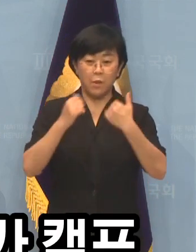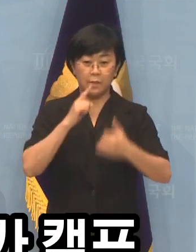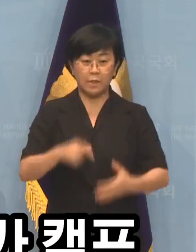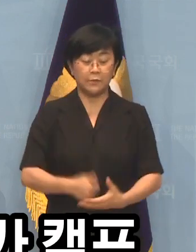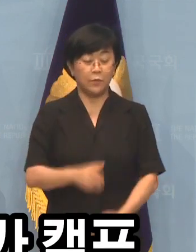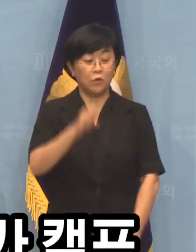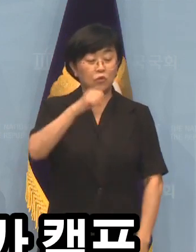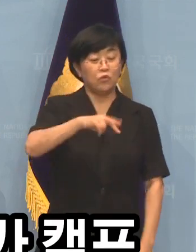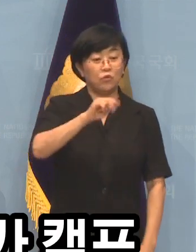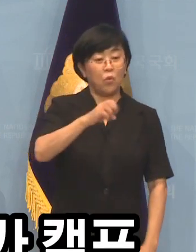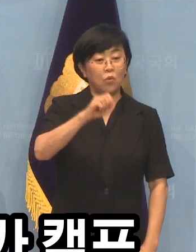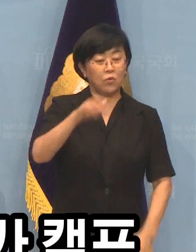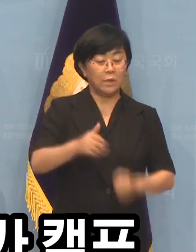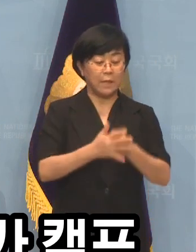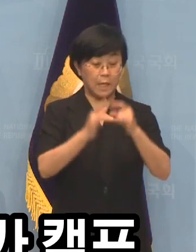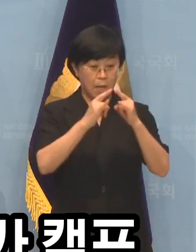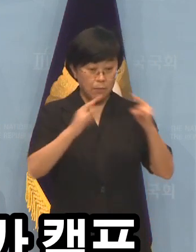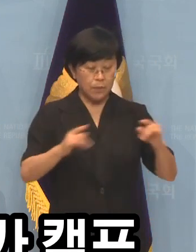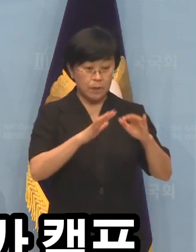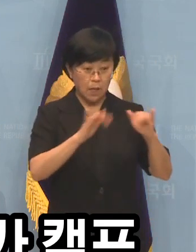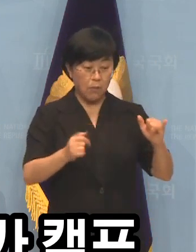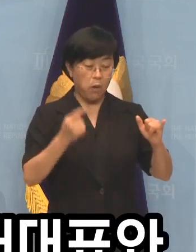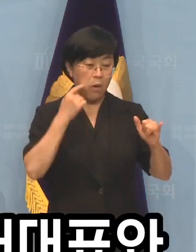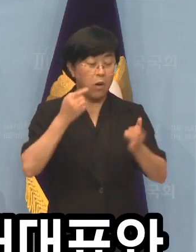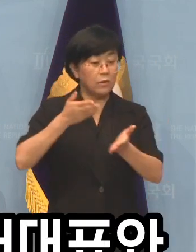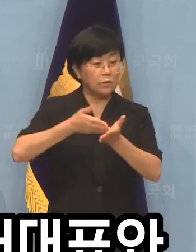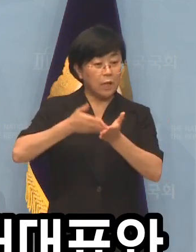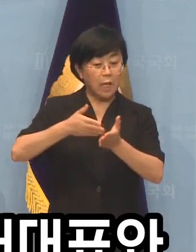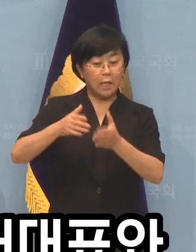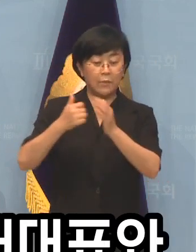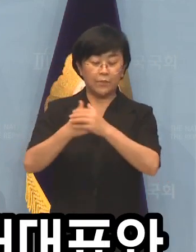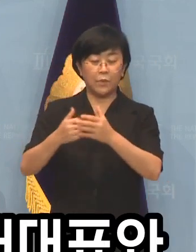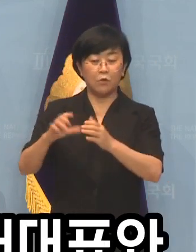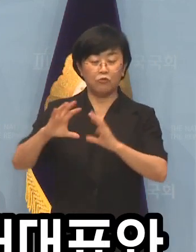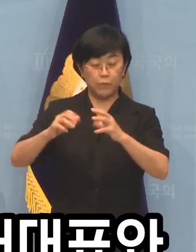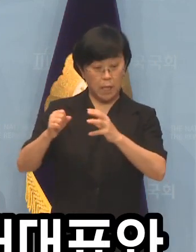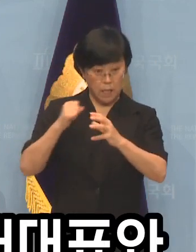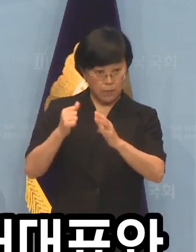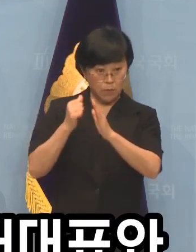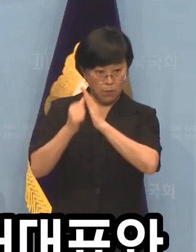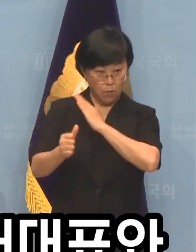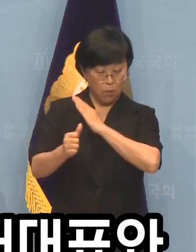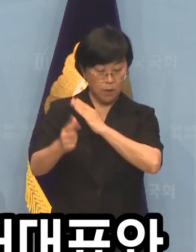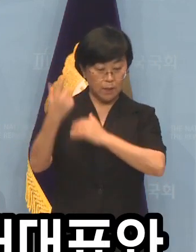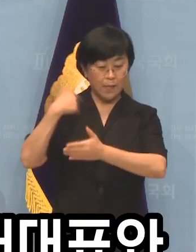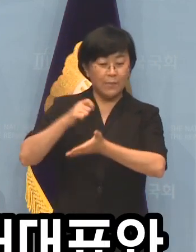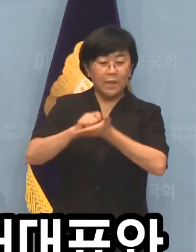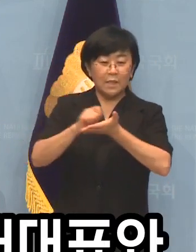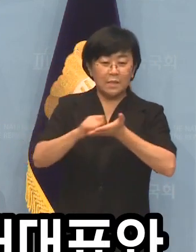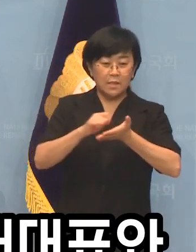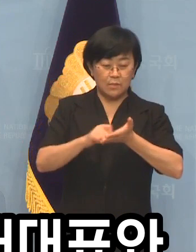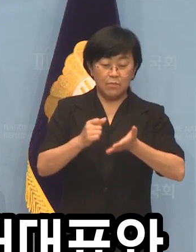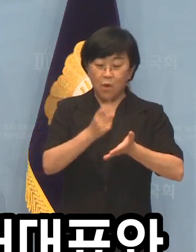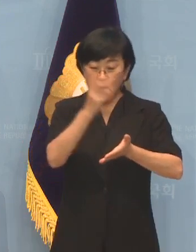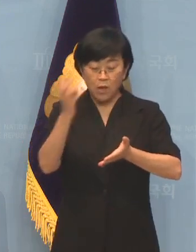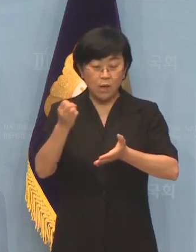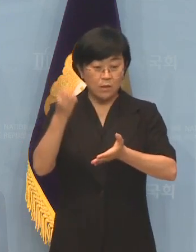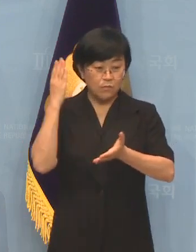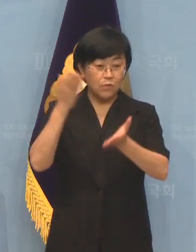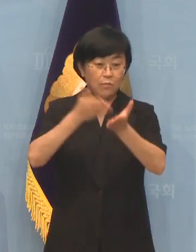유동규 씨가 캠프 구성원이라고 허위 주장을 한 김기현 원내대표와 이를 받아 쓴 일부 언론